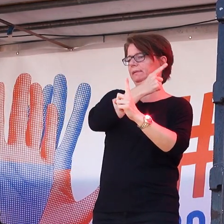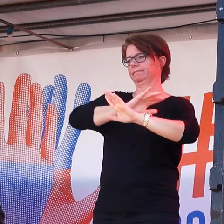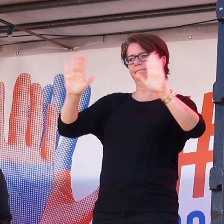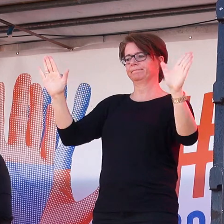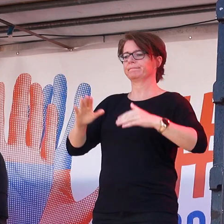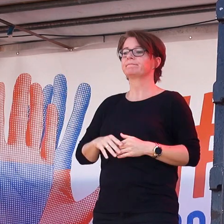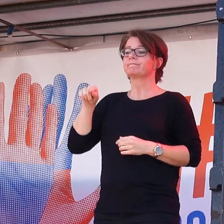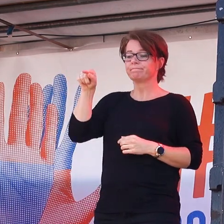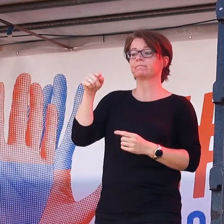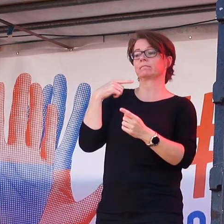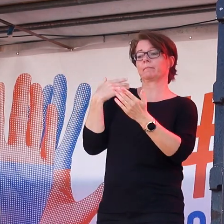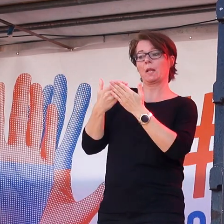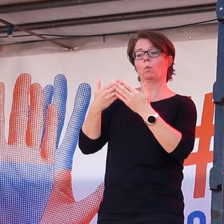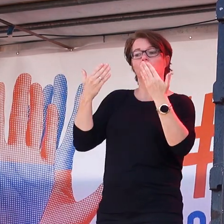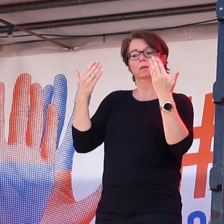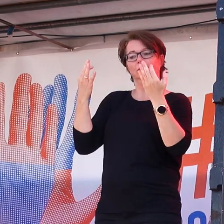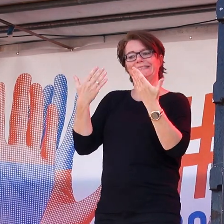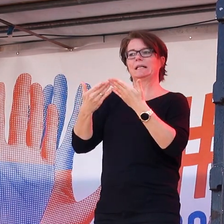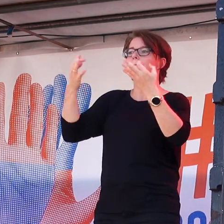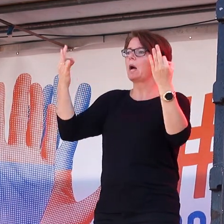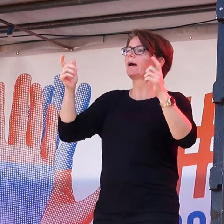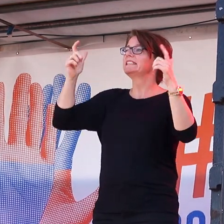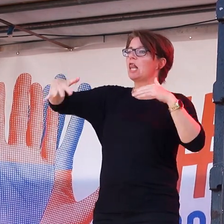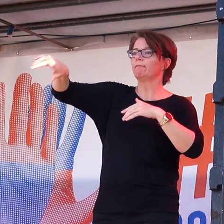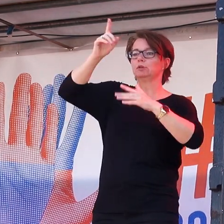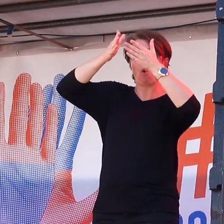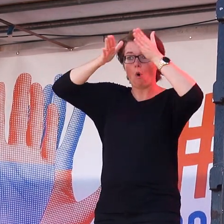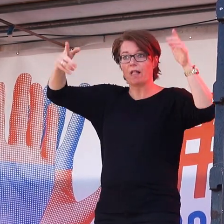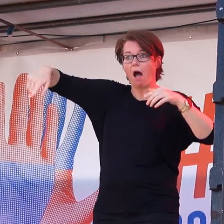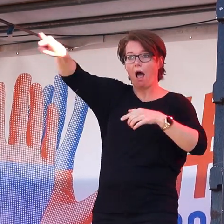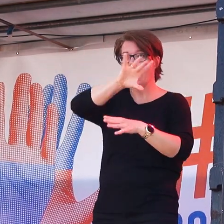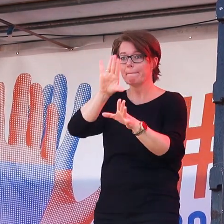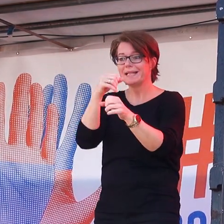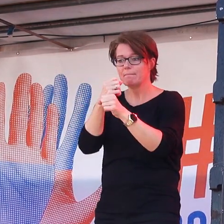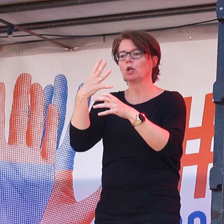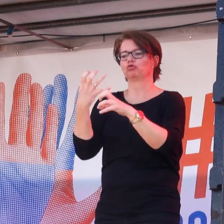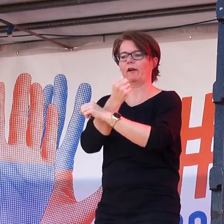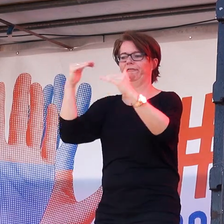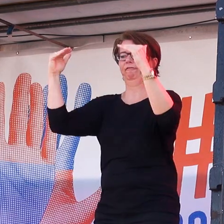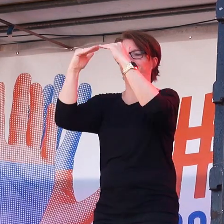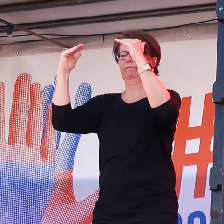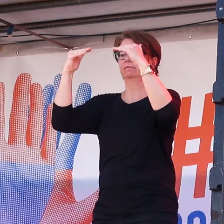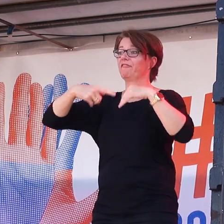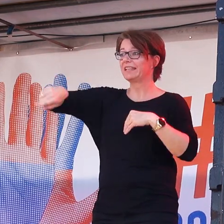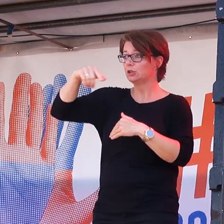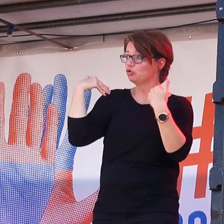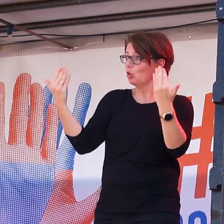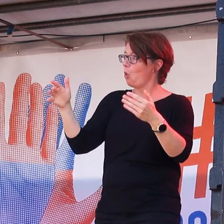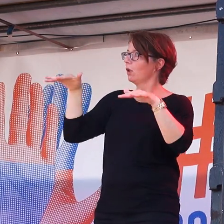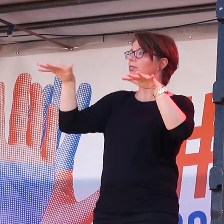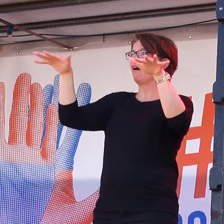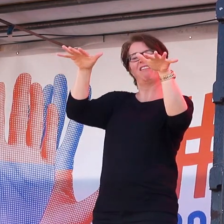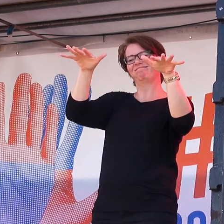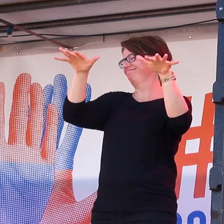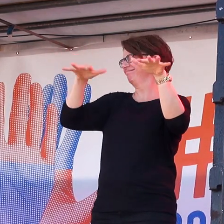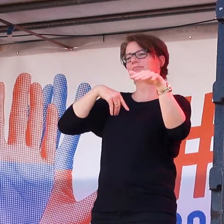Eine solche Gesellschaft wird uns nicht geschenkt. Wir müssen sie aktiv verteidigen. Deshalb sind wir hier.